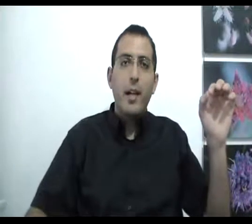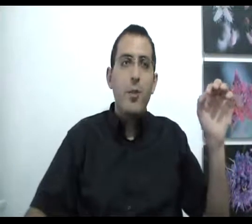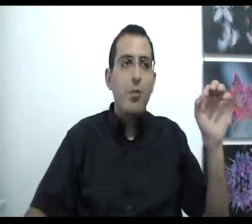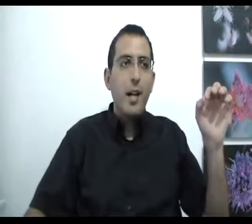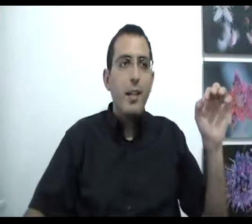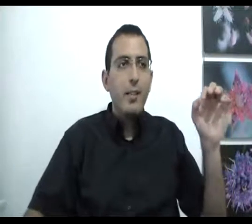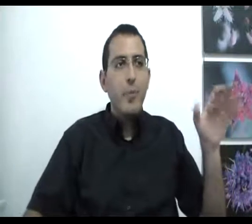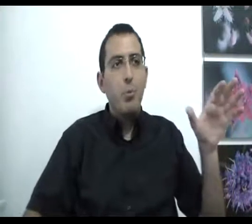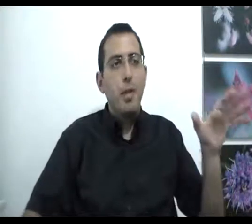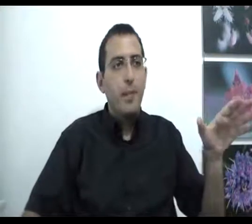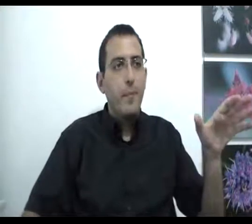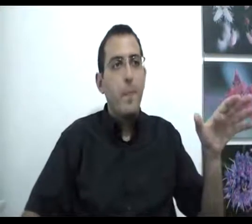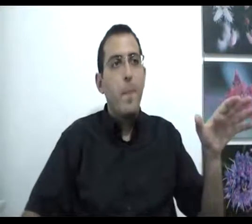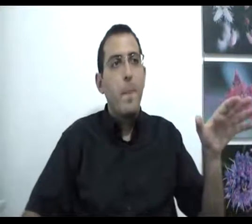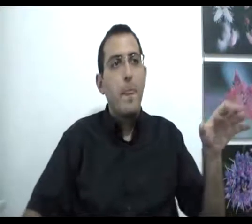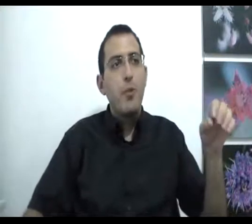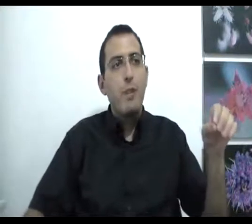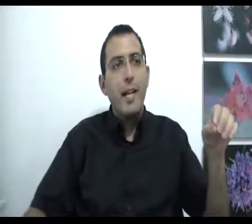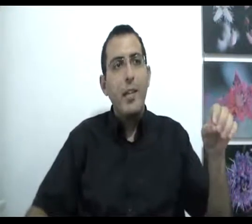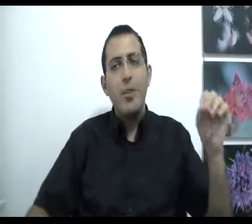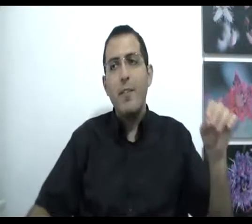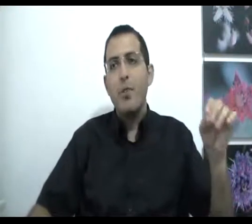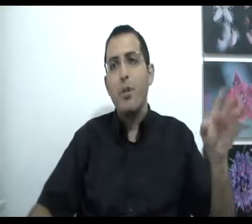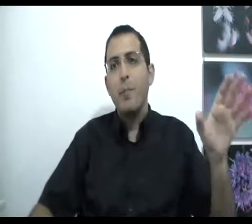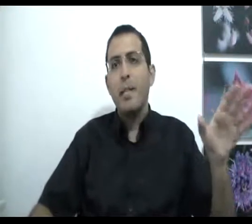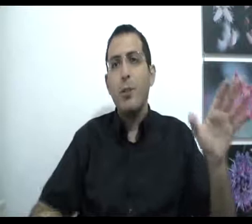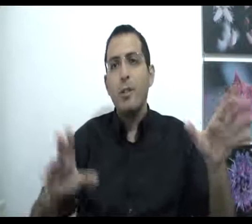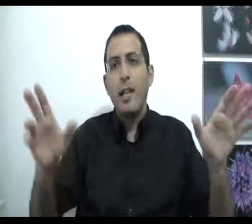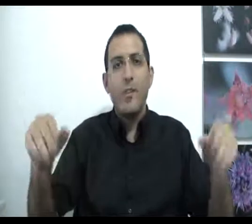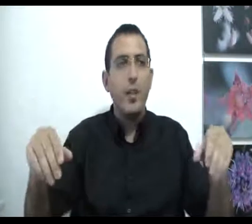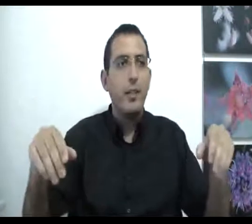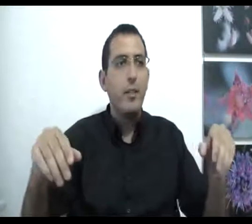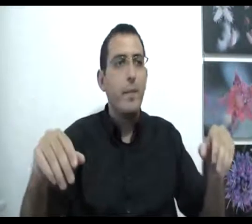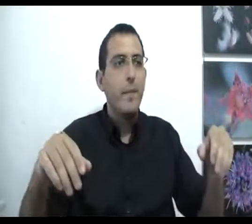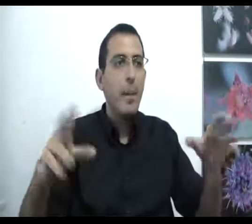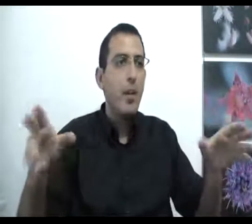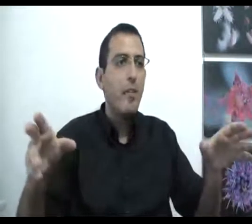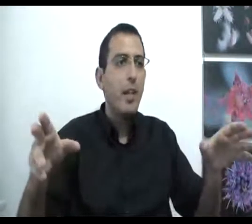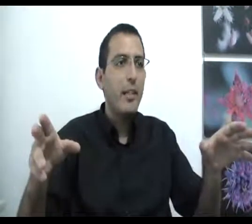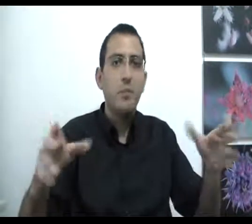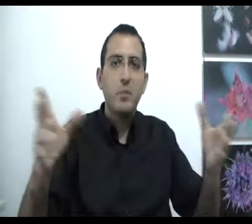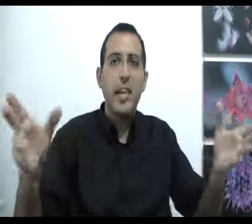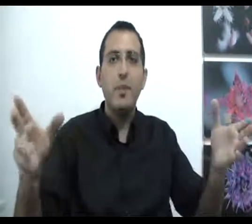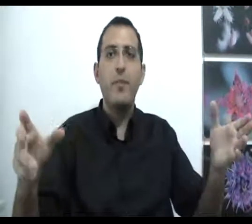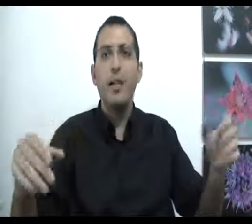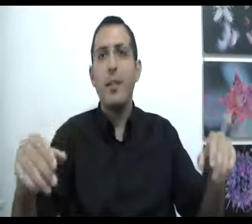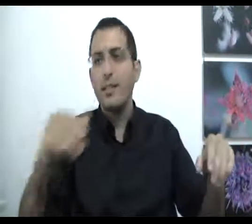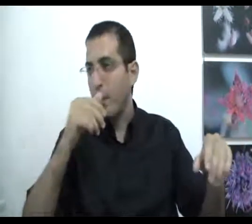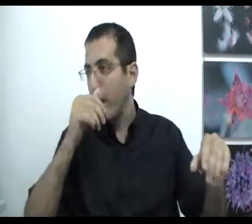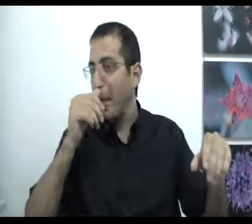והתשובה היא די פשוטה התשובה היא ששלב ראשון בן אדם לא צריך לפחד למה לא לפחד? כי אם תפחד לא יעזור לך בא